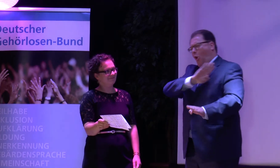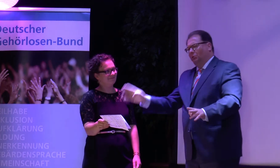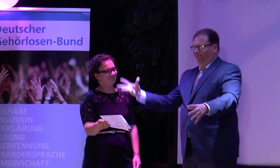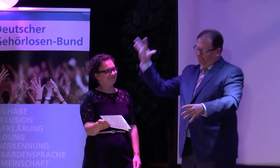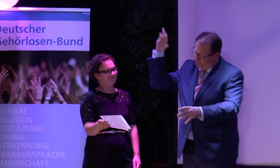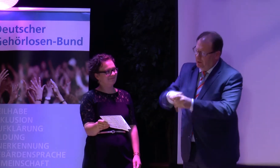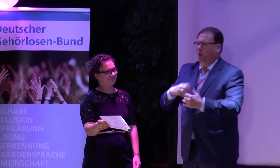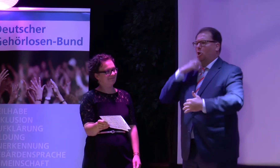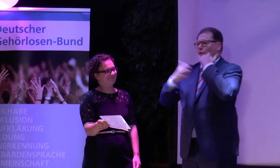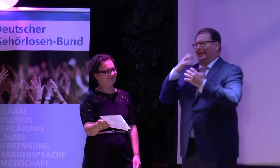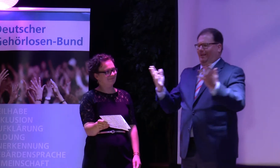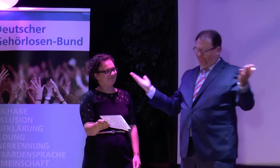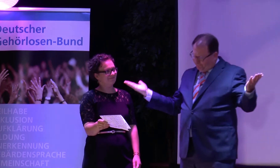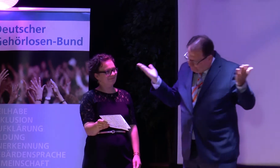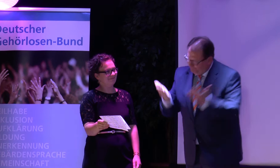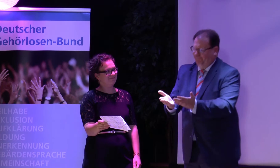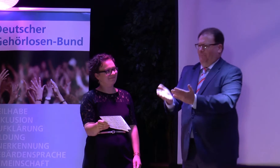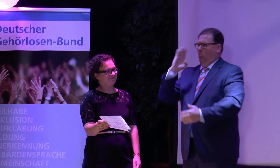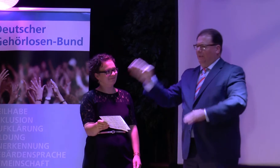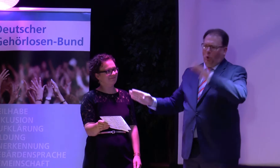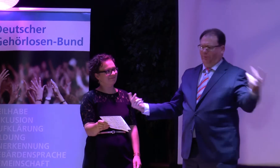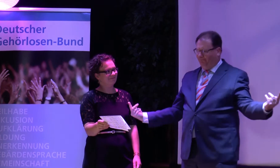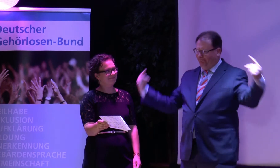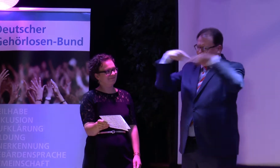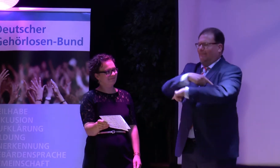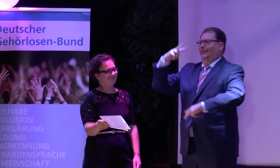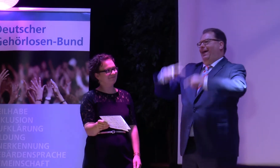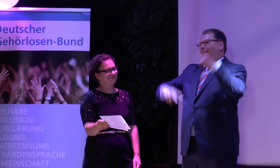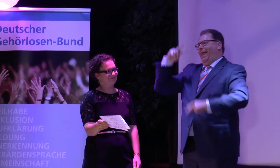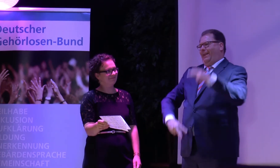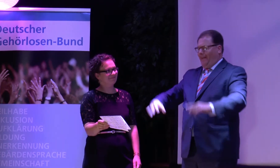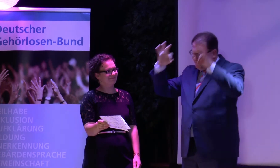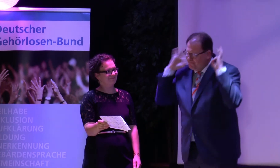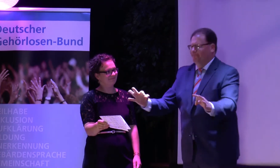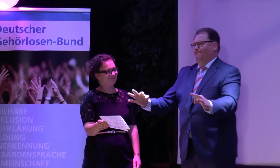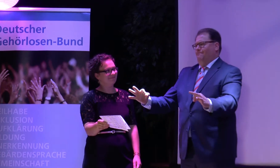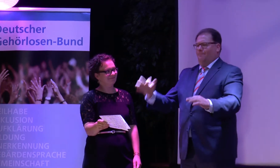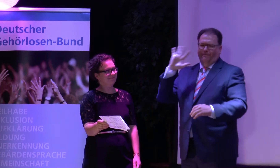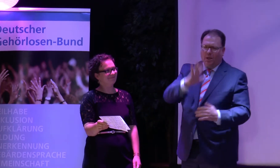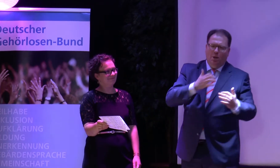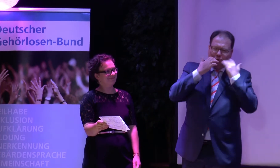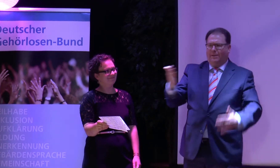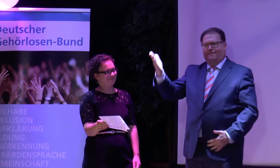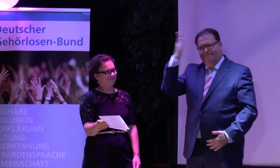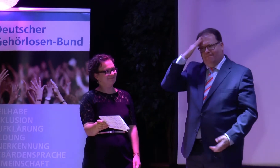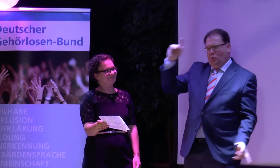100-jährige Bildung haben, noch mal diese beiden Geschichten von Ost und West auch zusammenbringen, dass wir uns dann wirklich gut